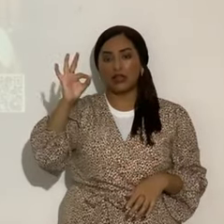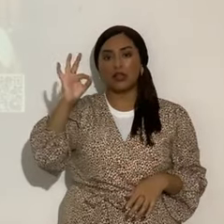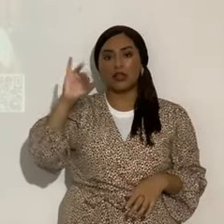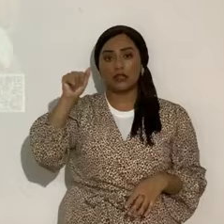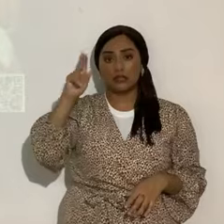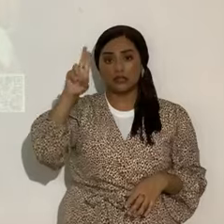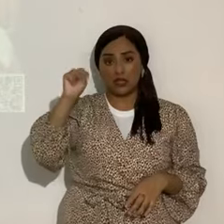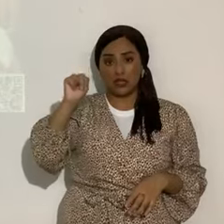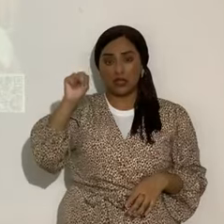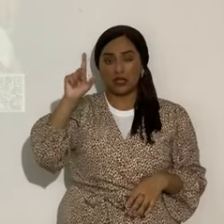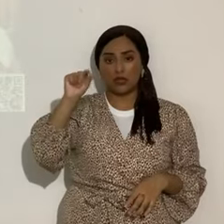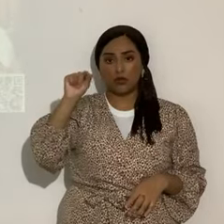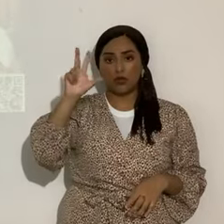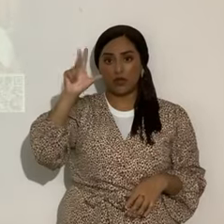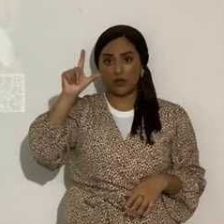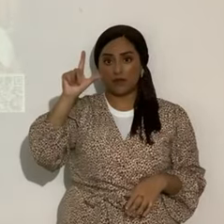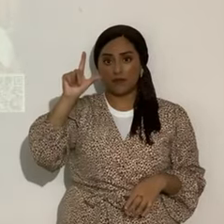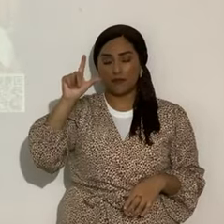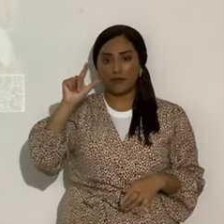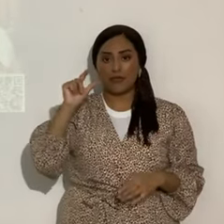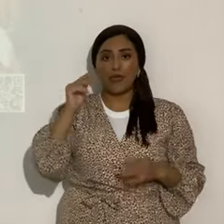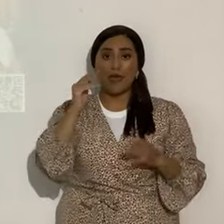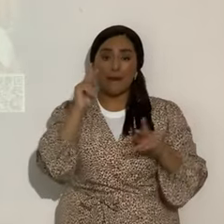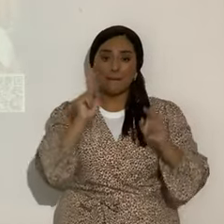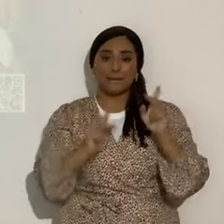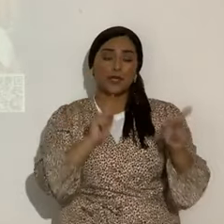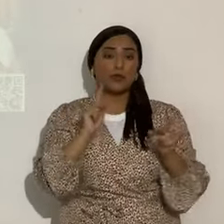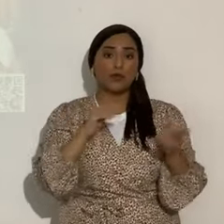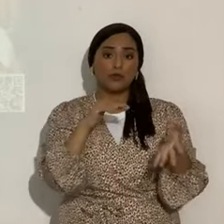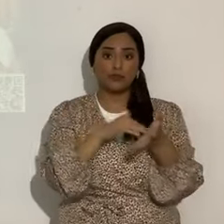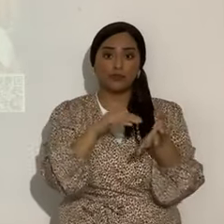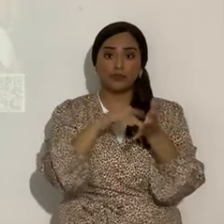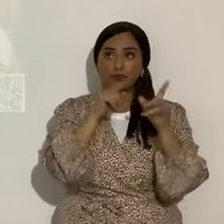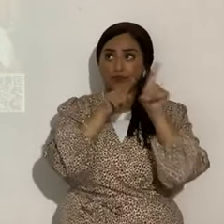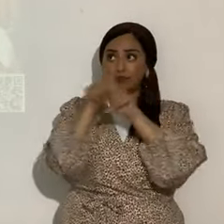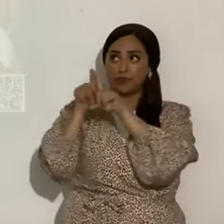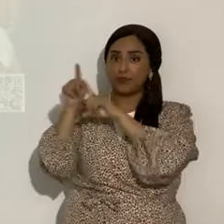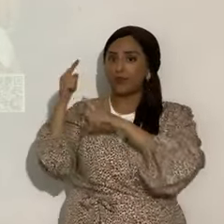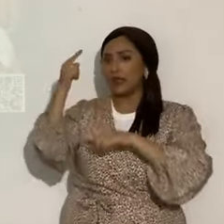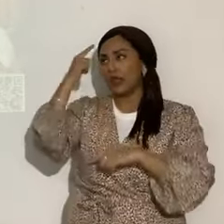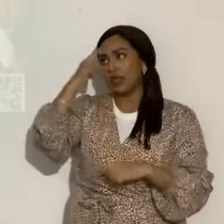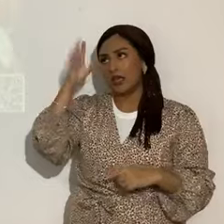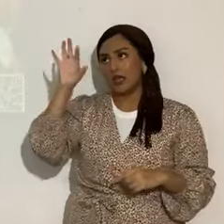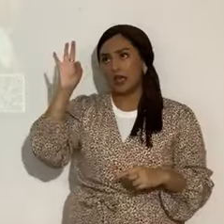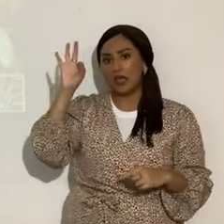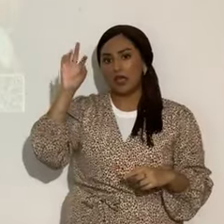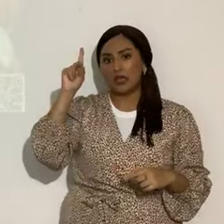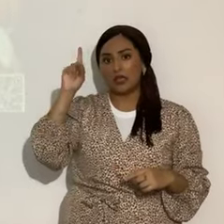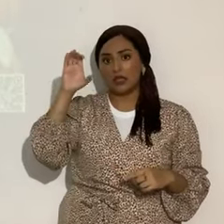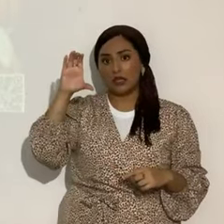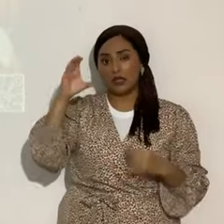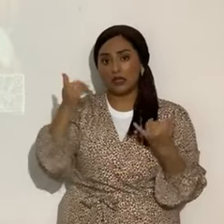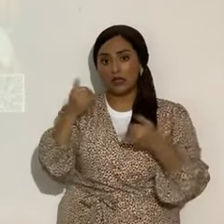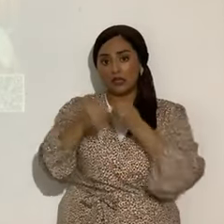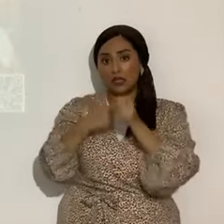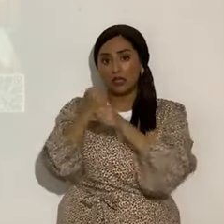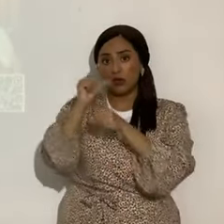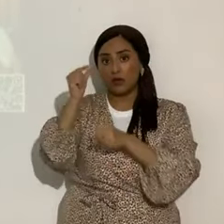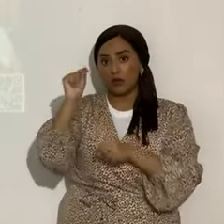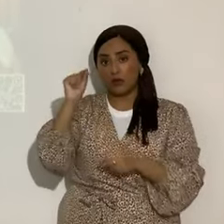Ahora, han calculado los astrónomos que el 9 de diciembre de este año 2024 será el